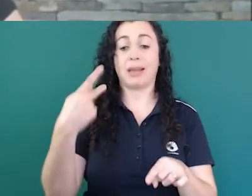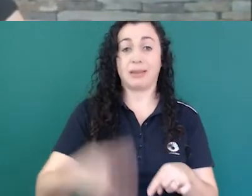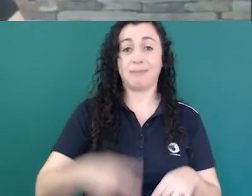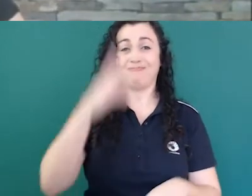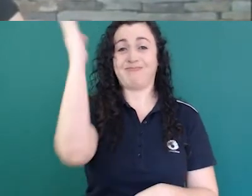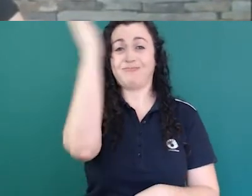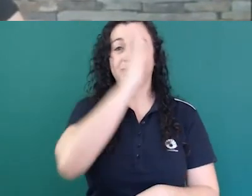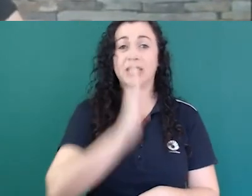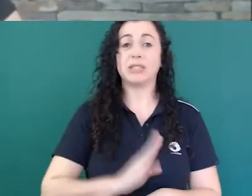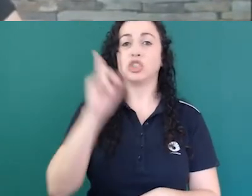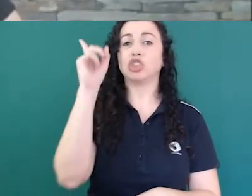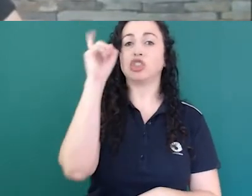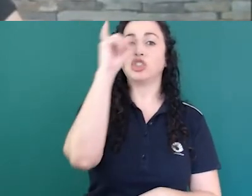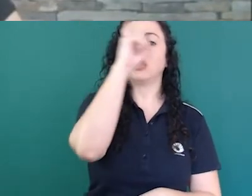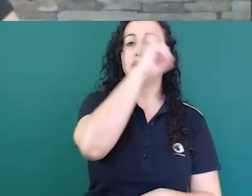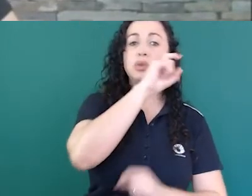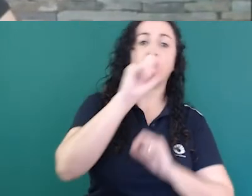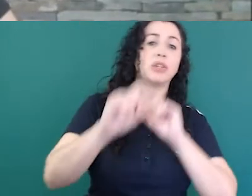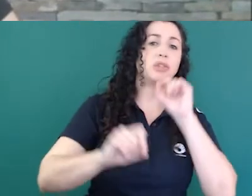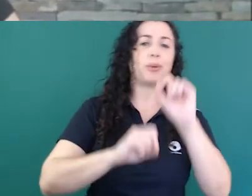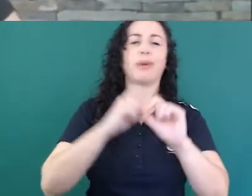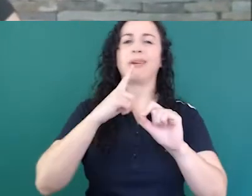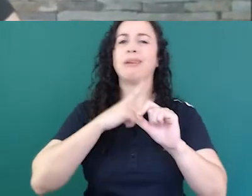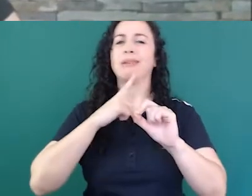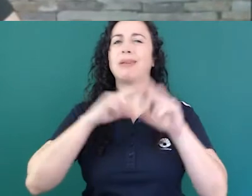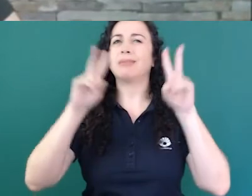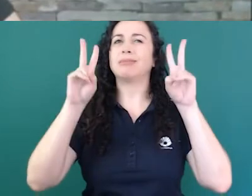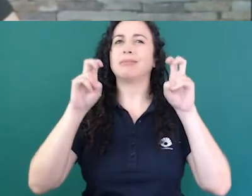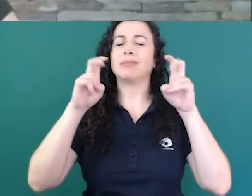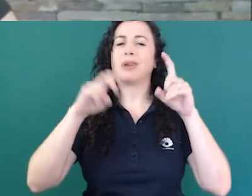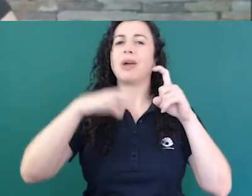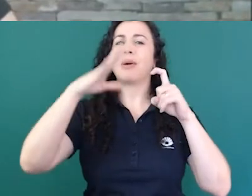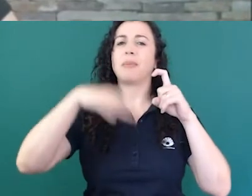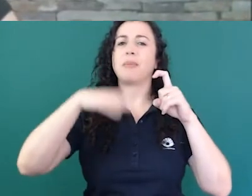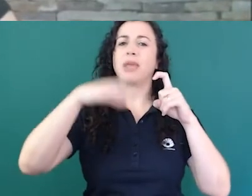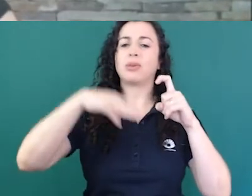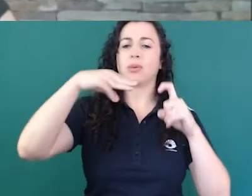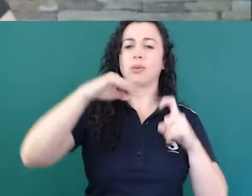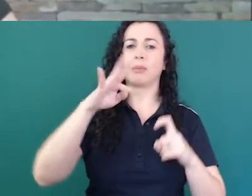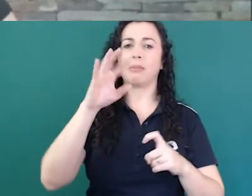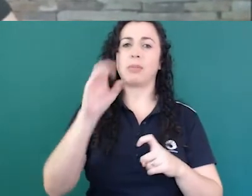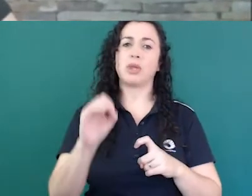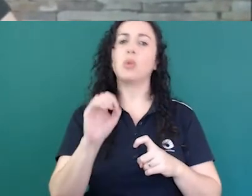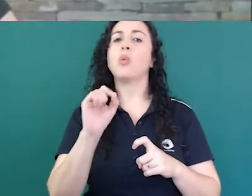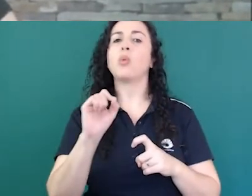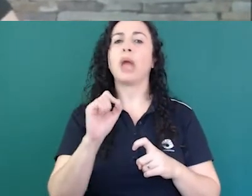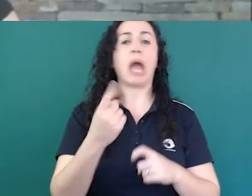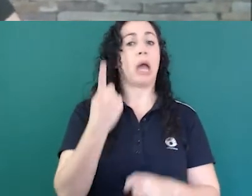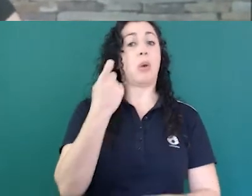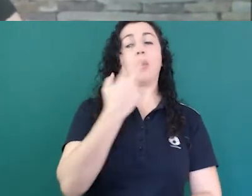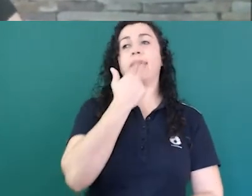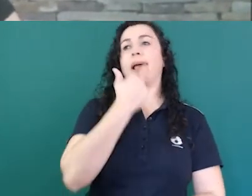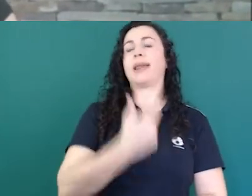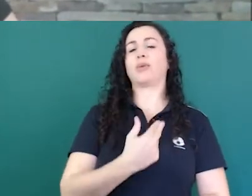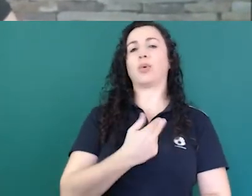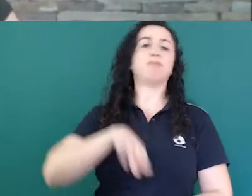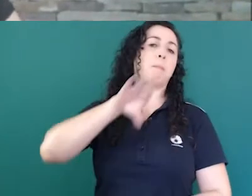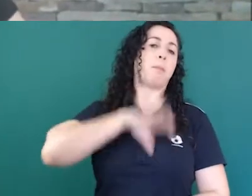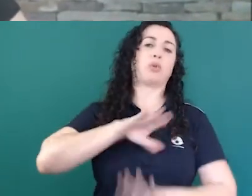mesmo de que o Brasil é um país monolíngue né que só existe o português como língua materna do Oiapoque ao Chuí como